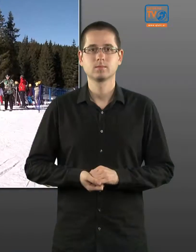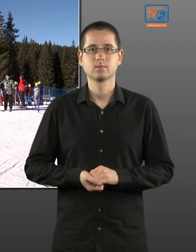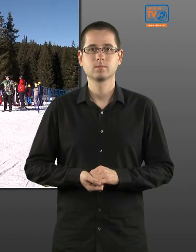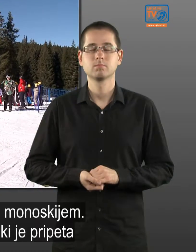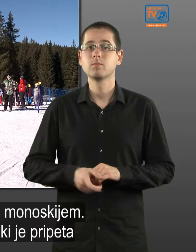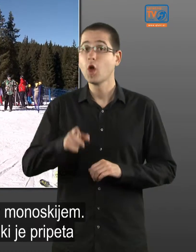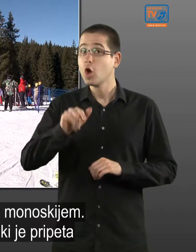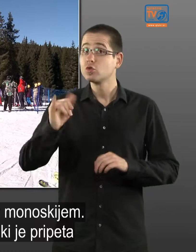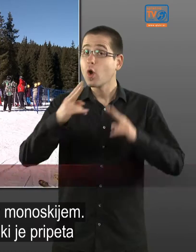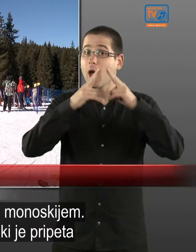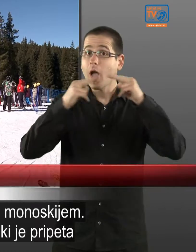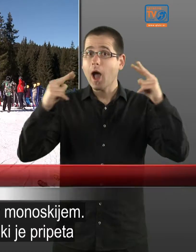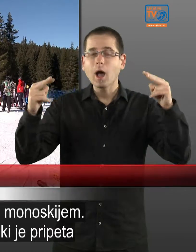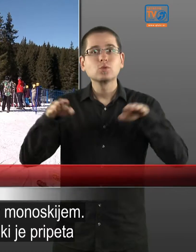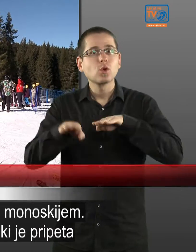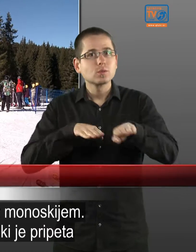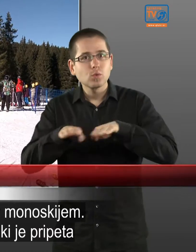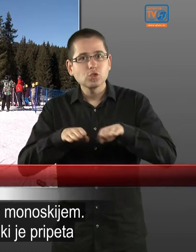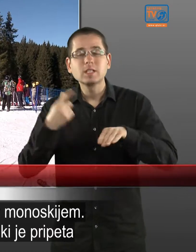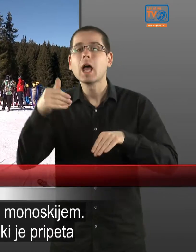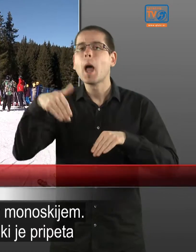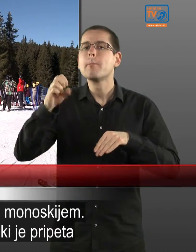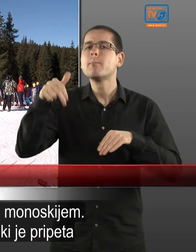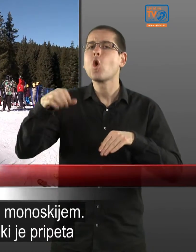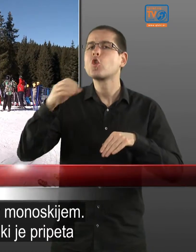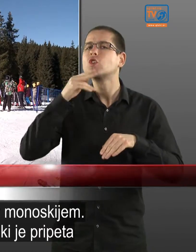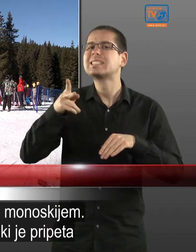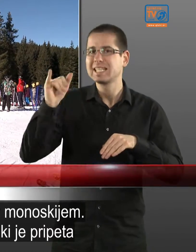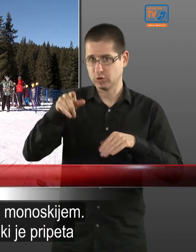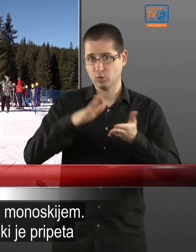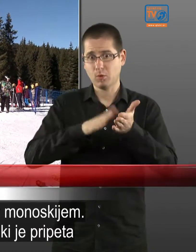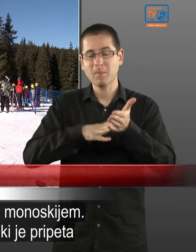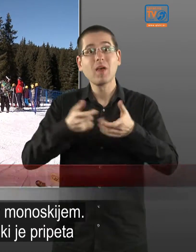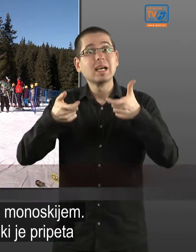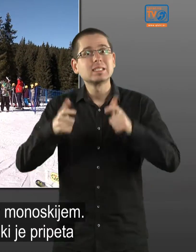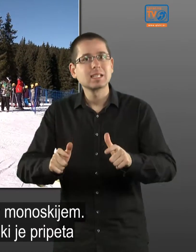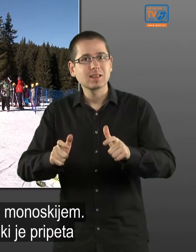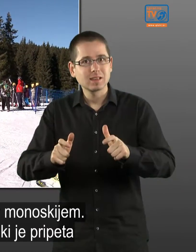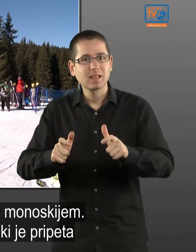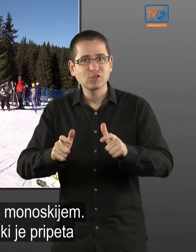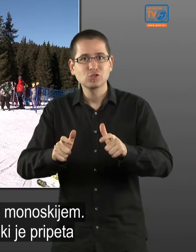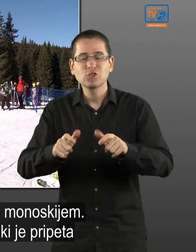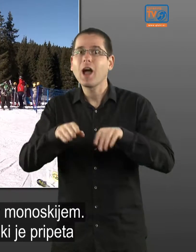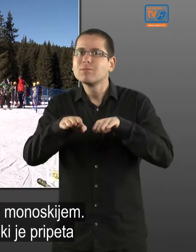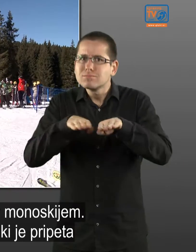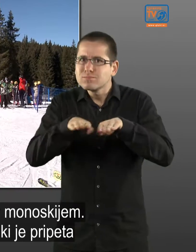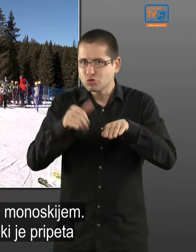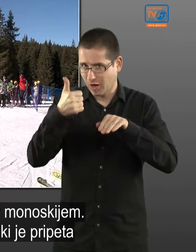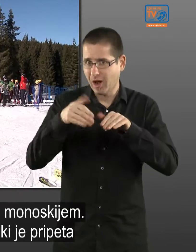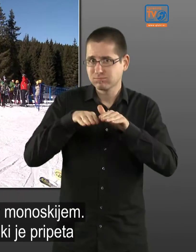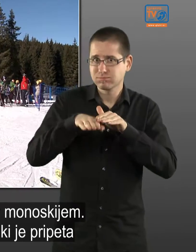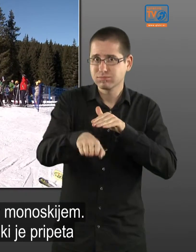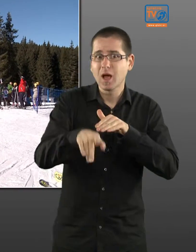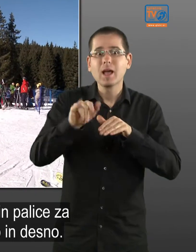To je alpsko smučanje z Monoskijem, se pravi to je sedeča smučka,